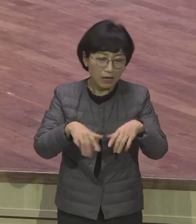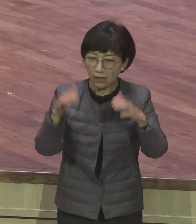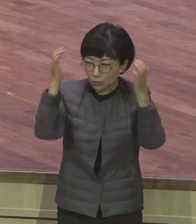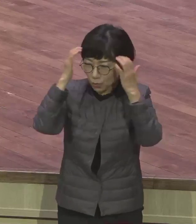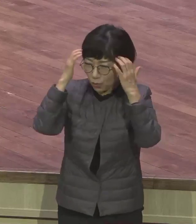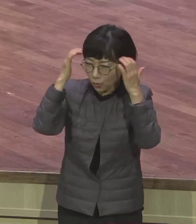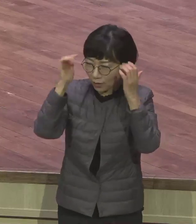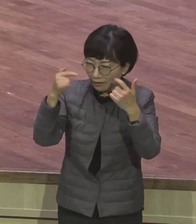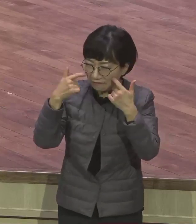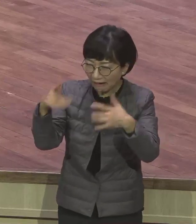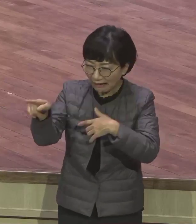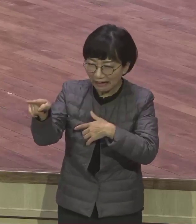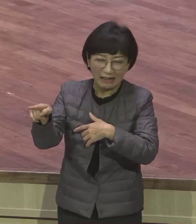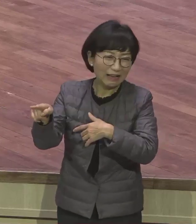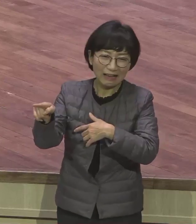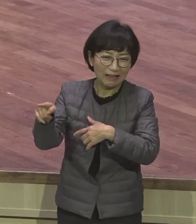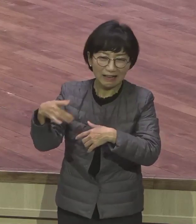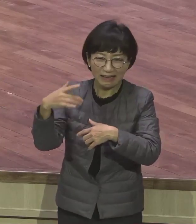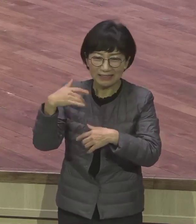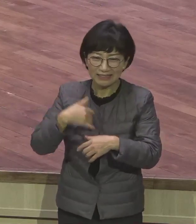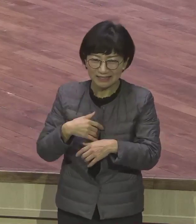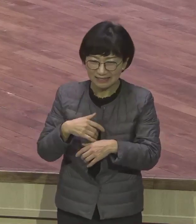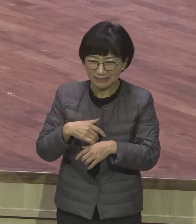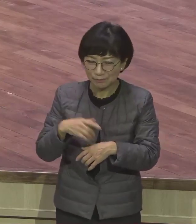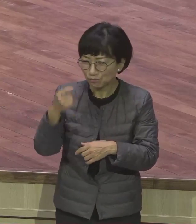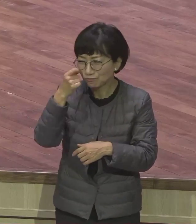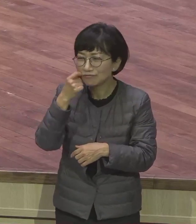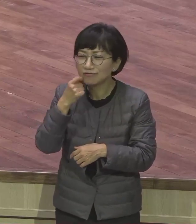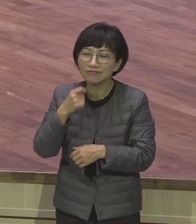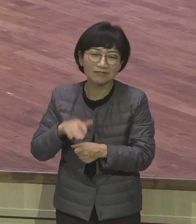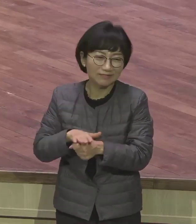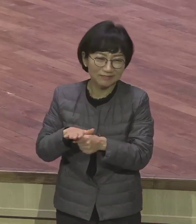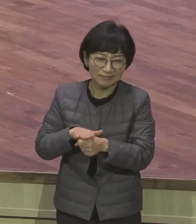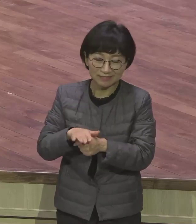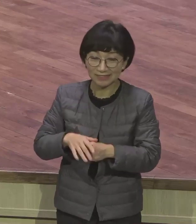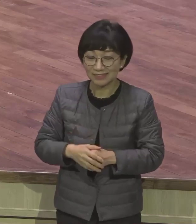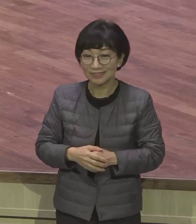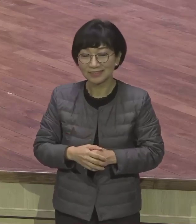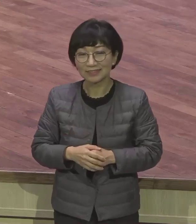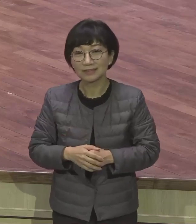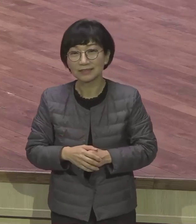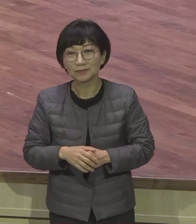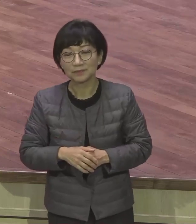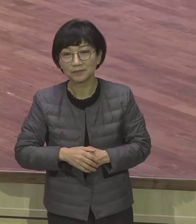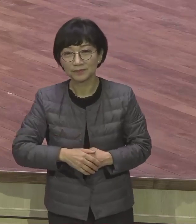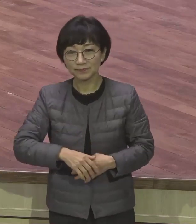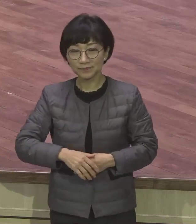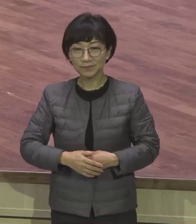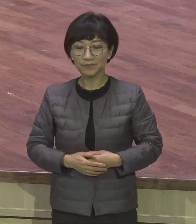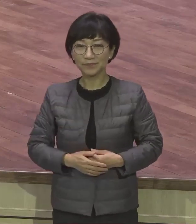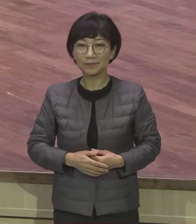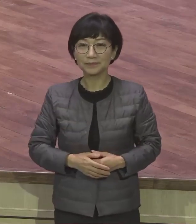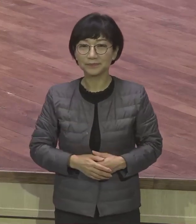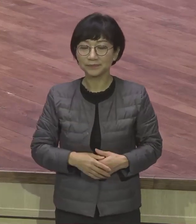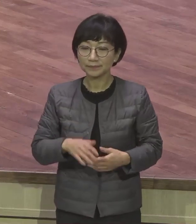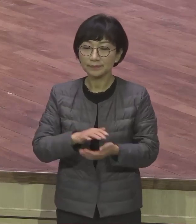아무리 잘해도 무조건 고통 당하게 된 것이 육체 가진 장식의 삼방에 사는